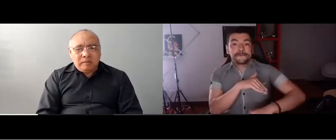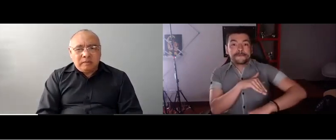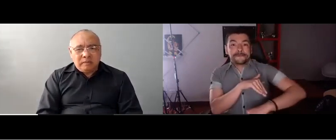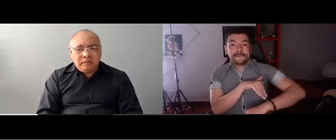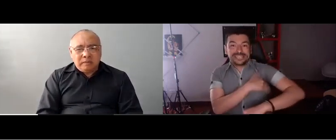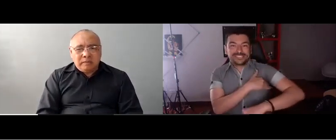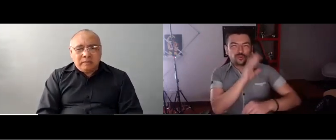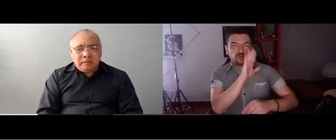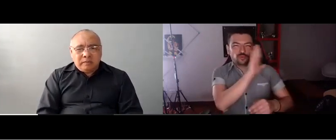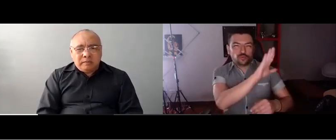de movilidad.